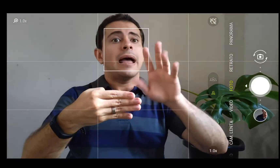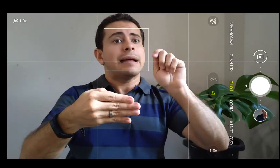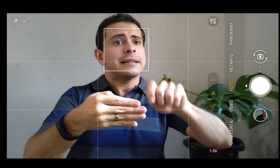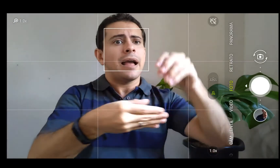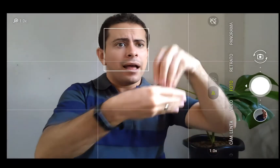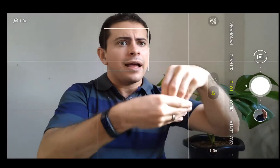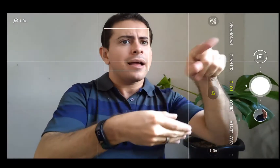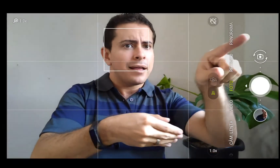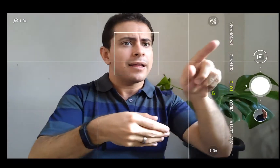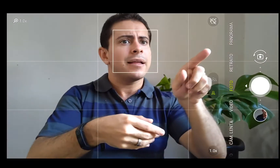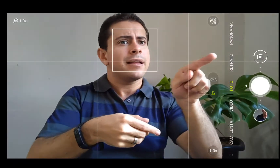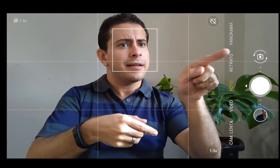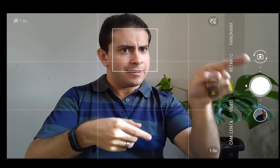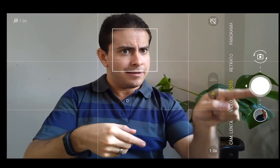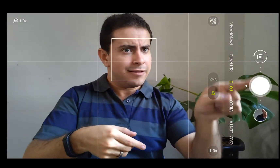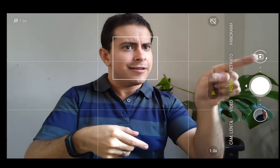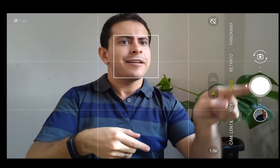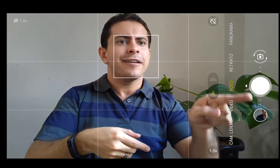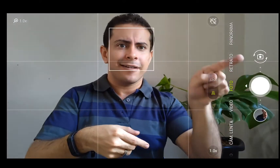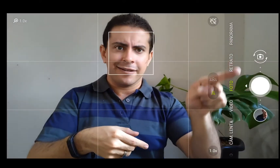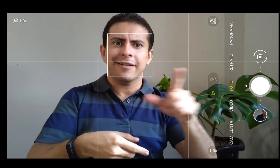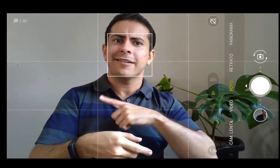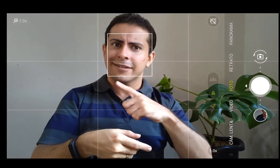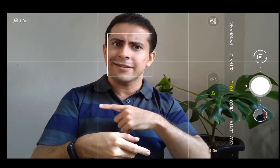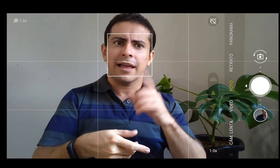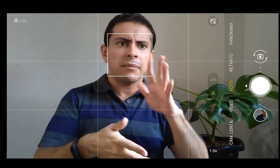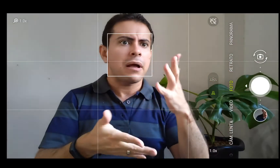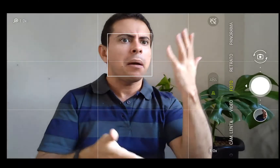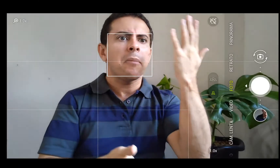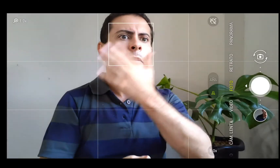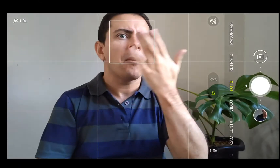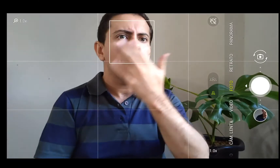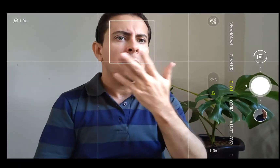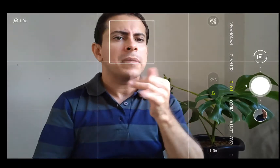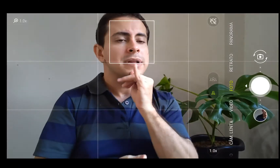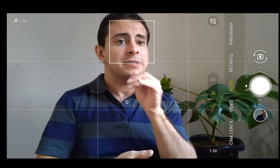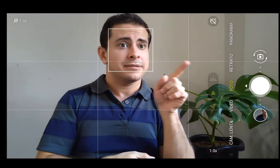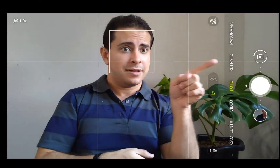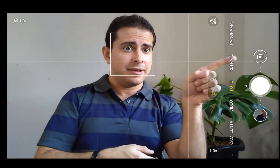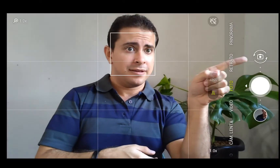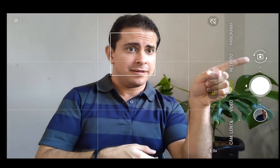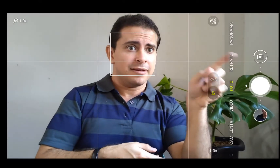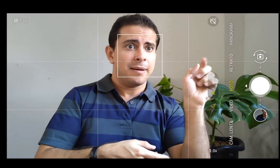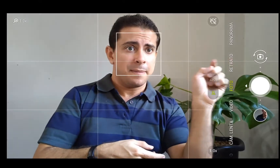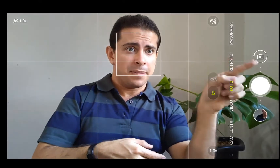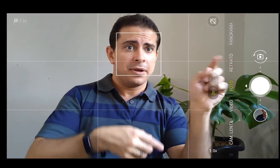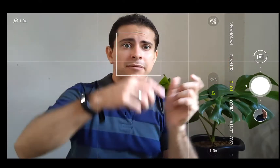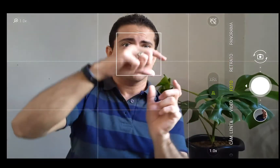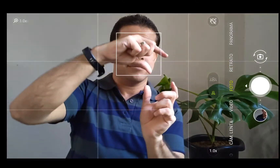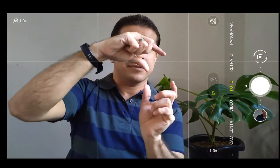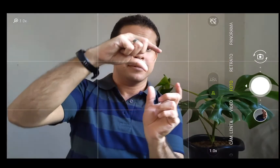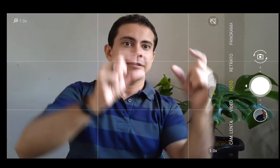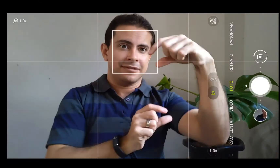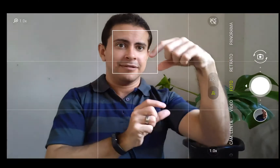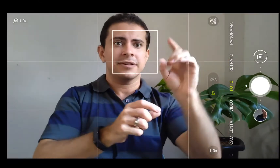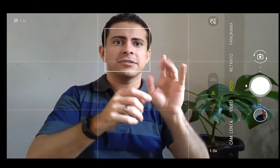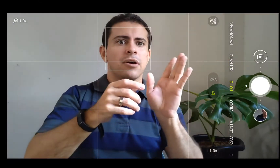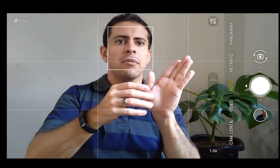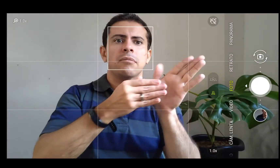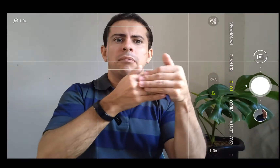A gente não está vendo. A gente só vê o botão aqui para apertar, para virar, né, você aperta, ele vira para o outro lado. E não dá para